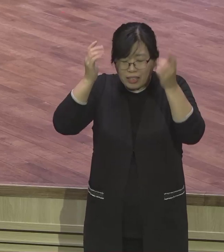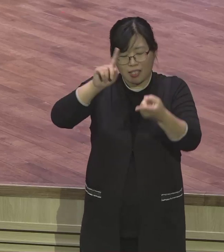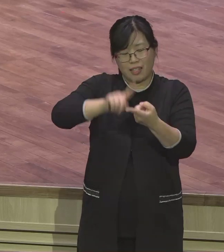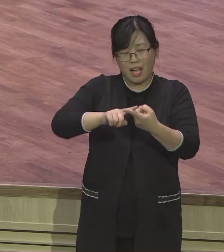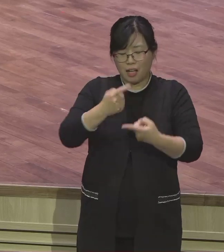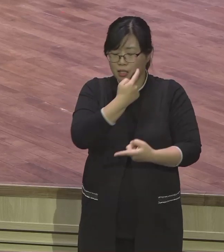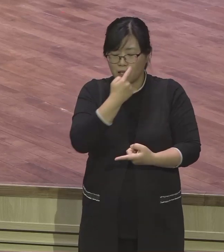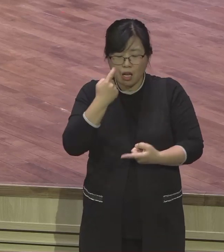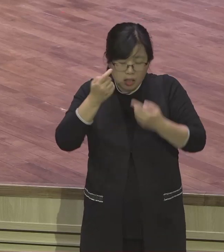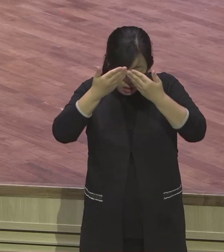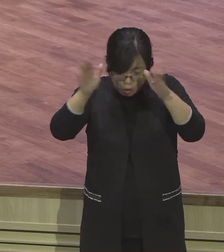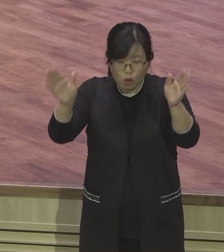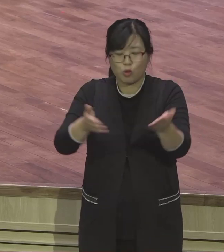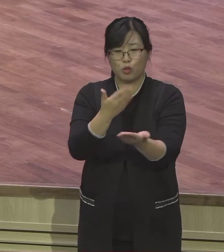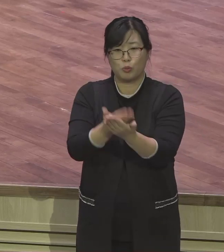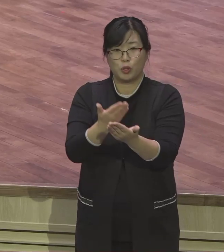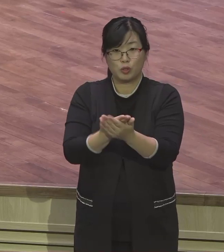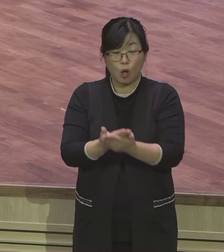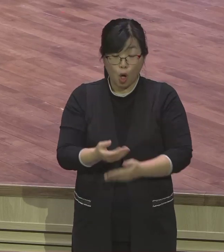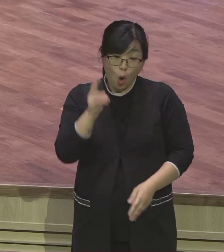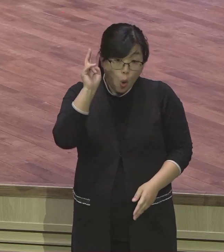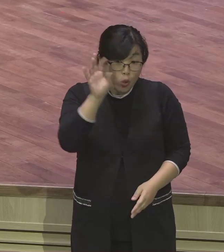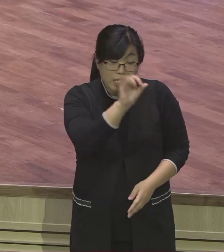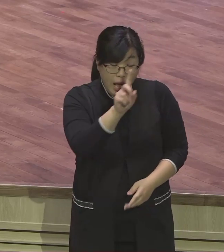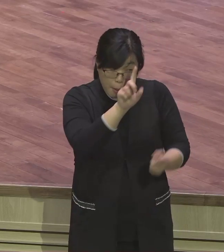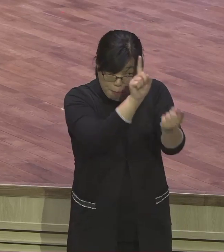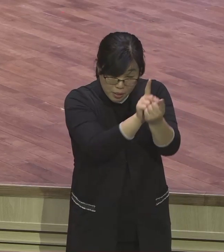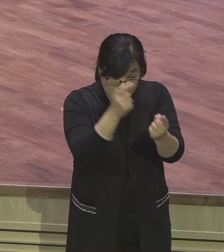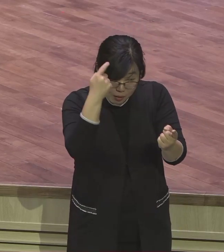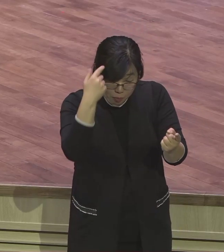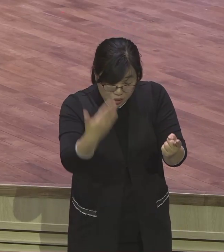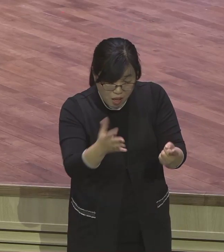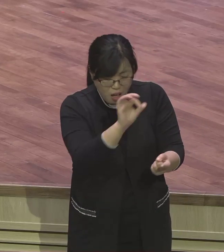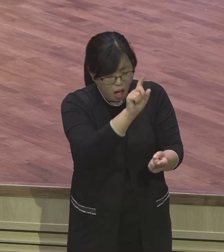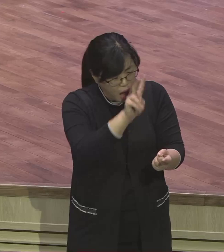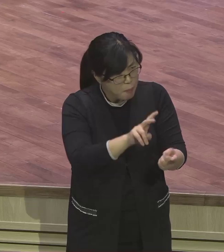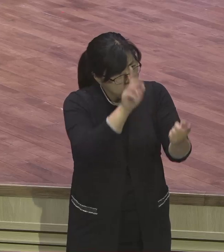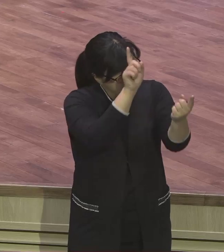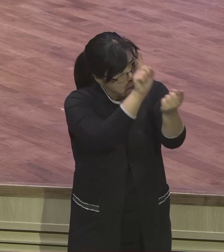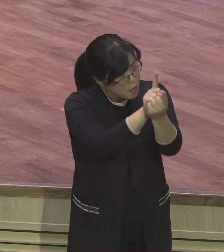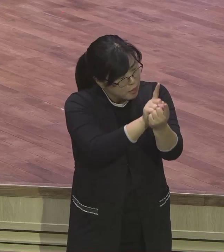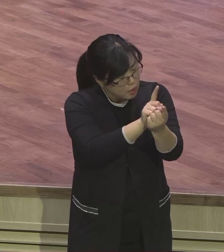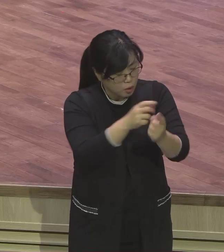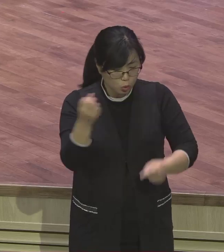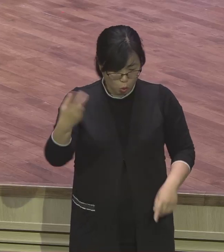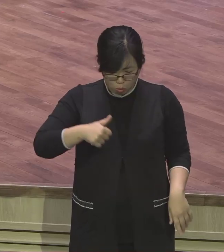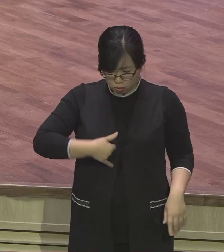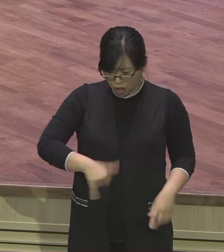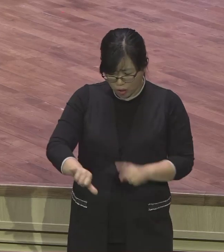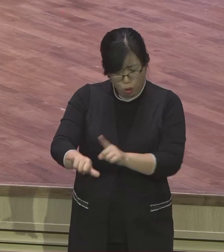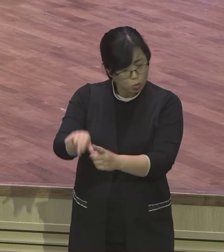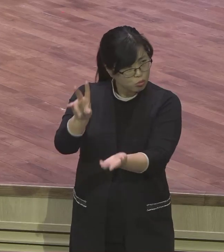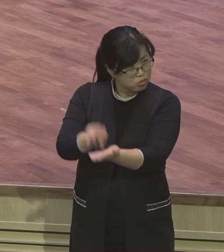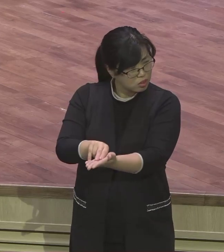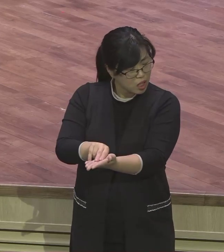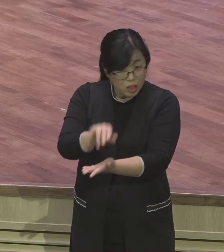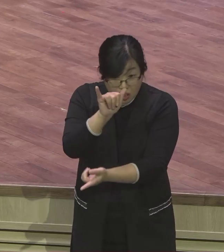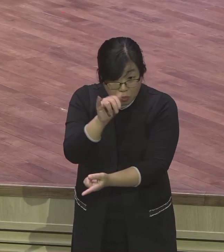여러분 암으로 고통을 당하며 또 가난으로 고통을 당하며 자녀 때문에 이런 염려 걱정 속지 마시길 바랍니다